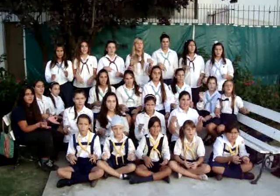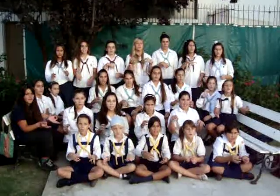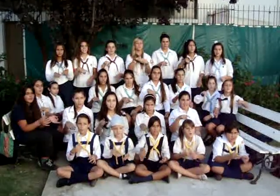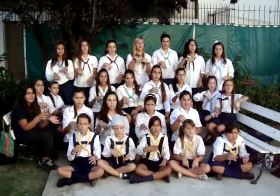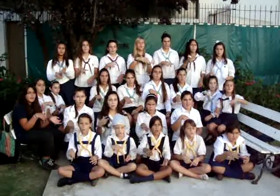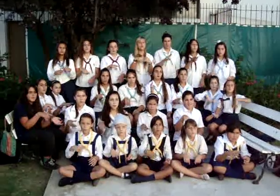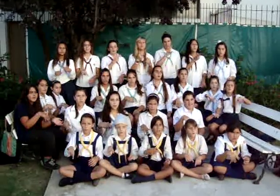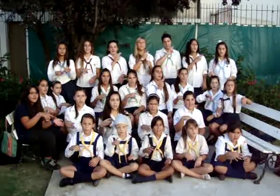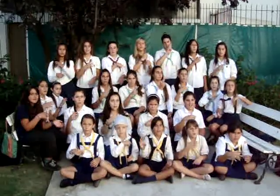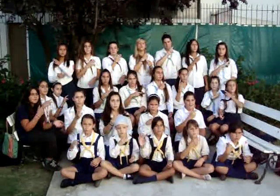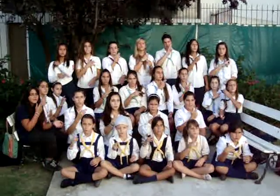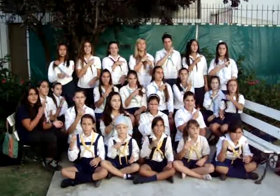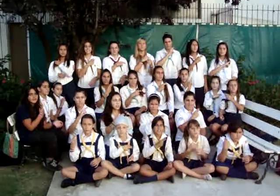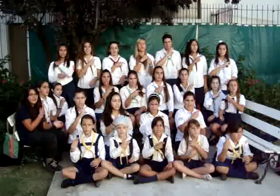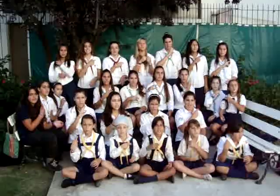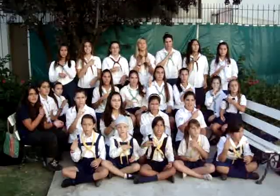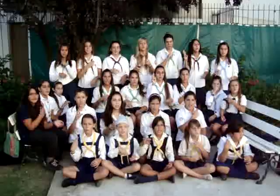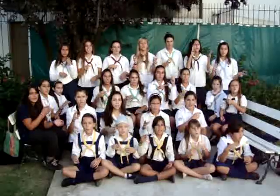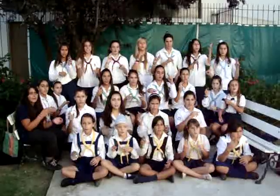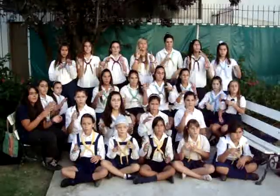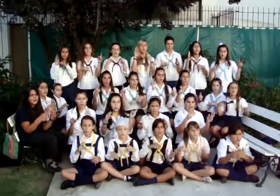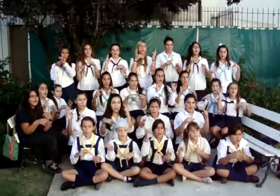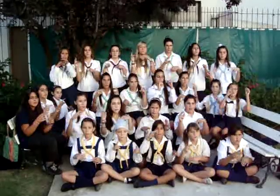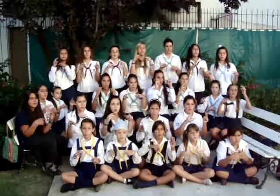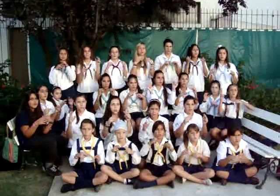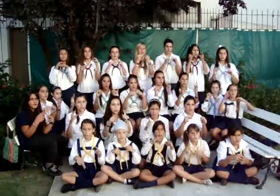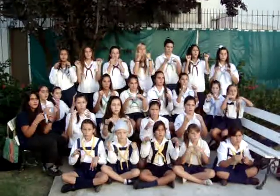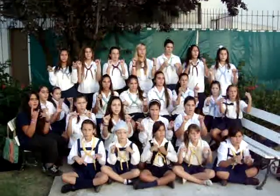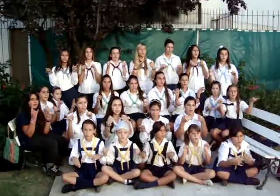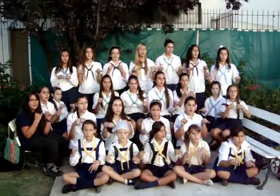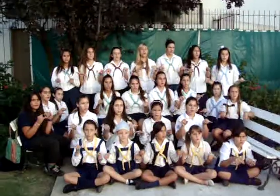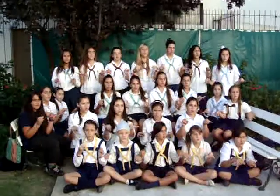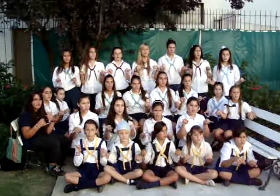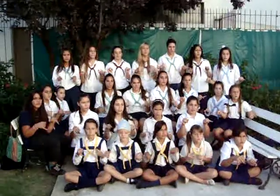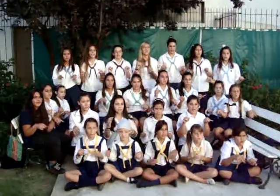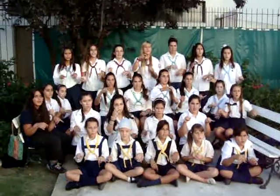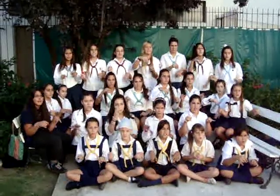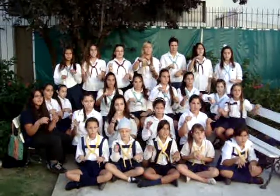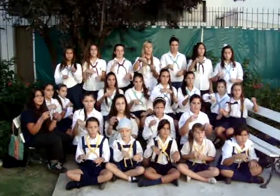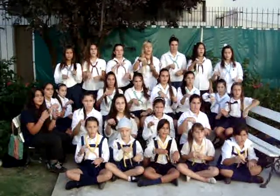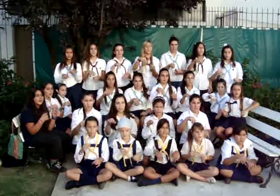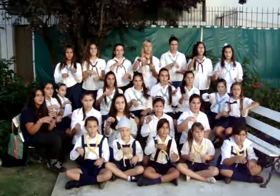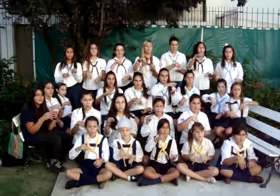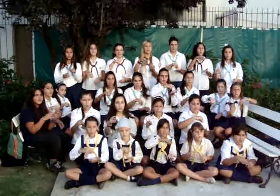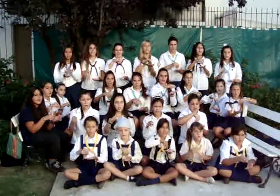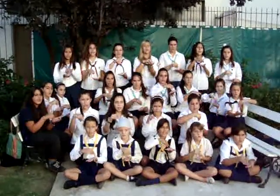que somos las muchachas que buscamos lo mejor, sembrando en la